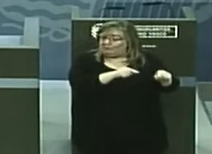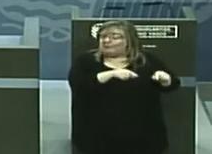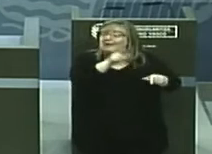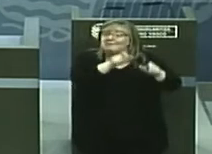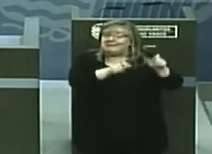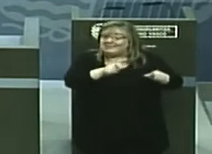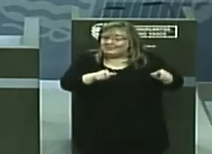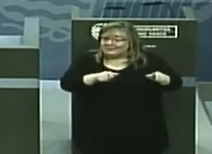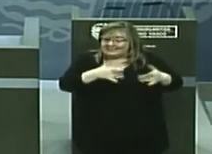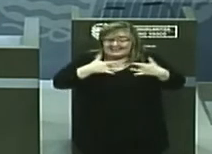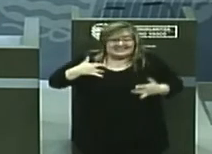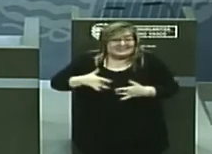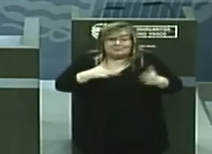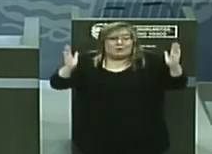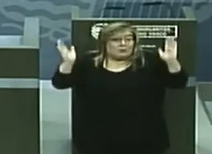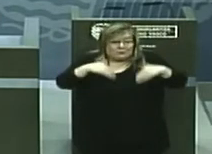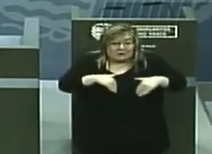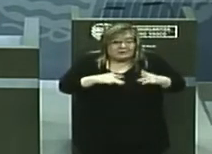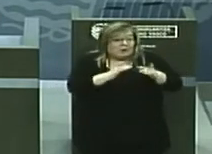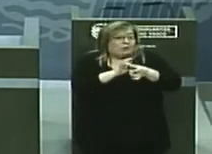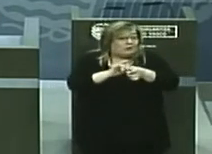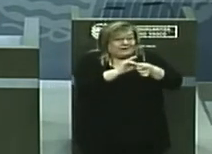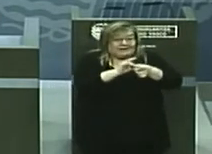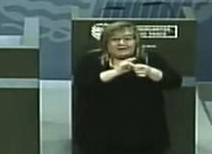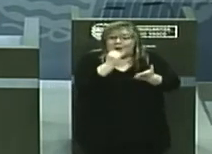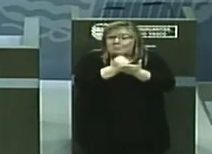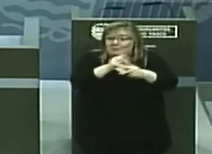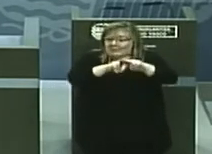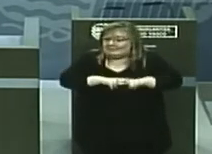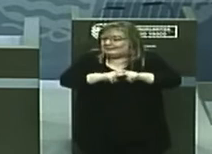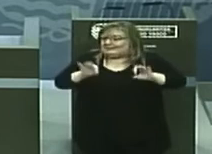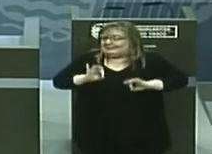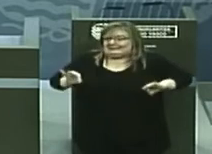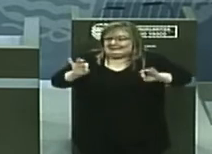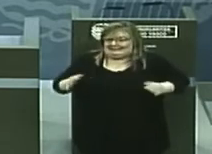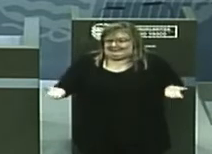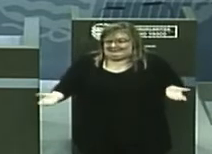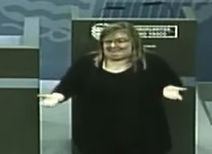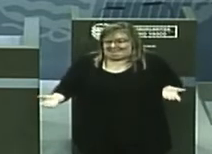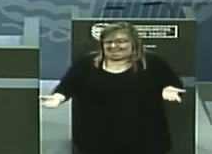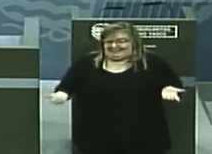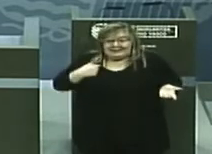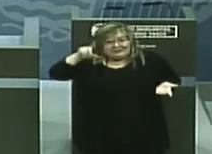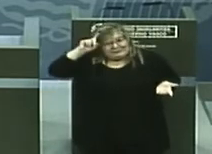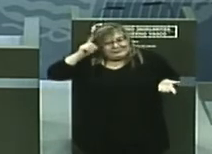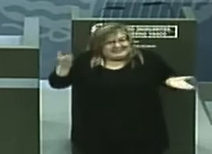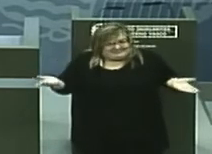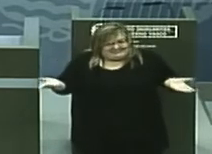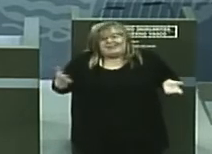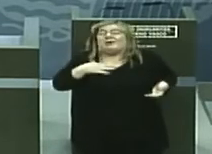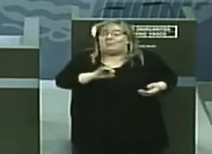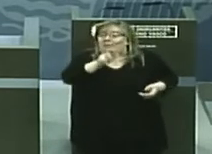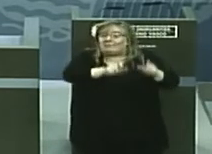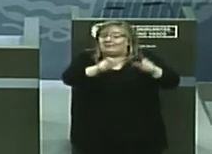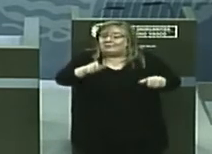personas sin síntomas o a los contactos estrechos no se les realizaba la prueba. Por lo tanto, muchas de estas personas